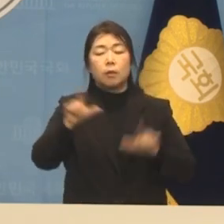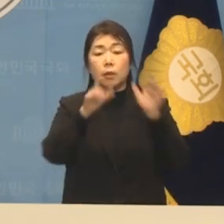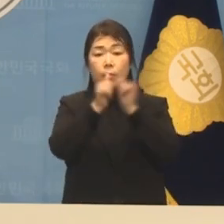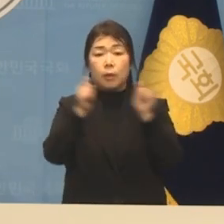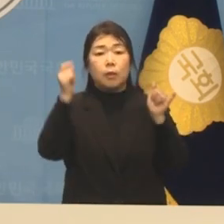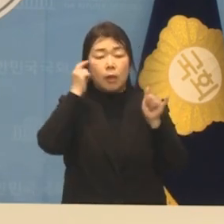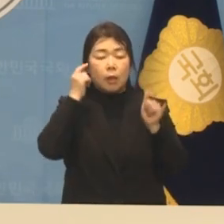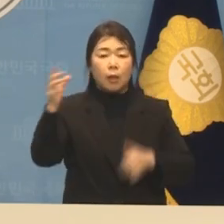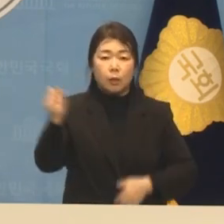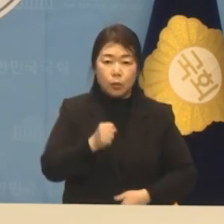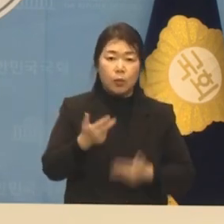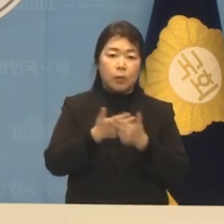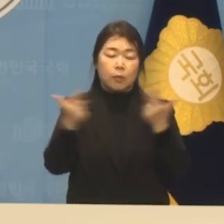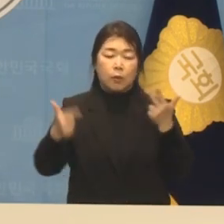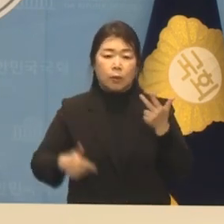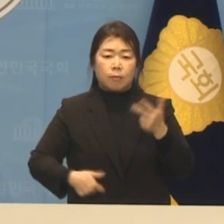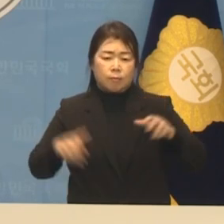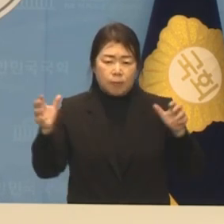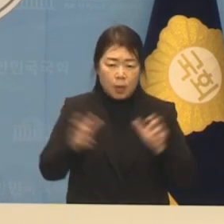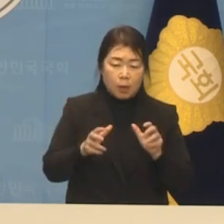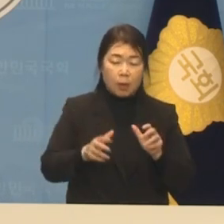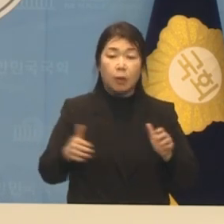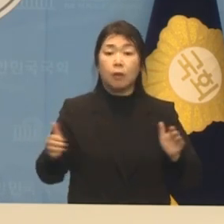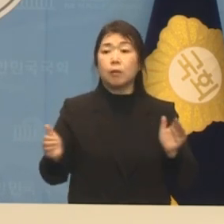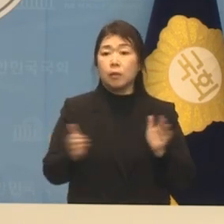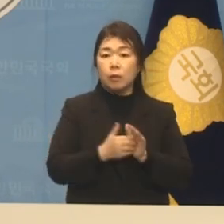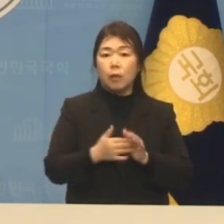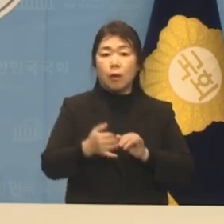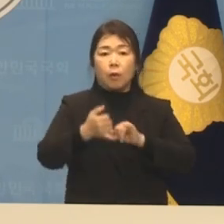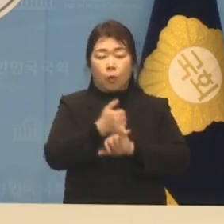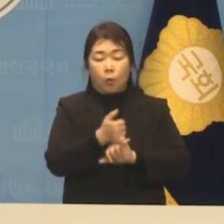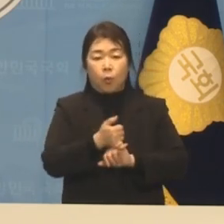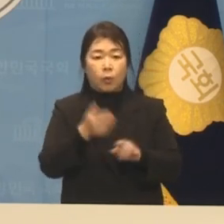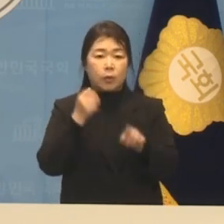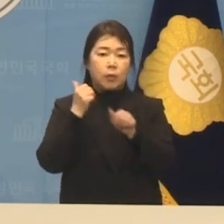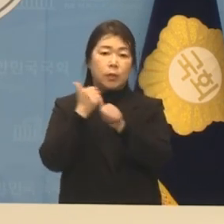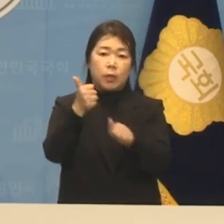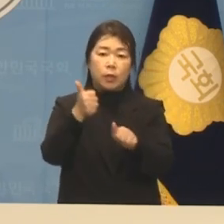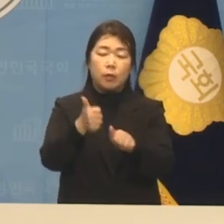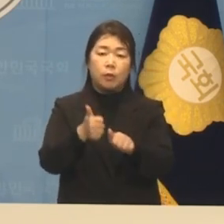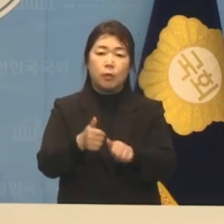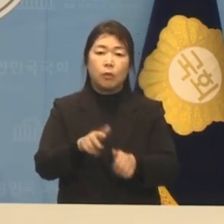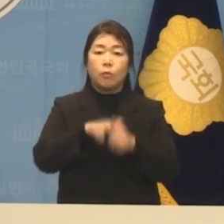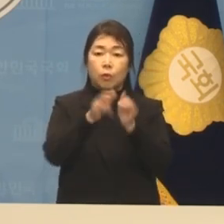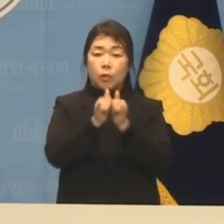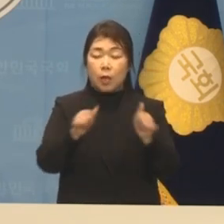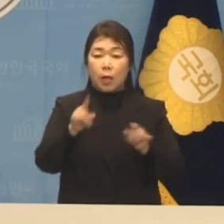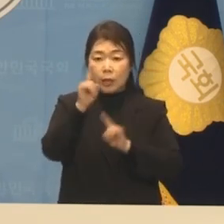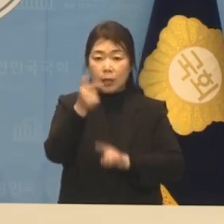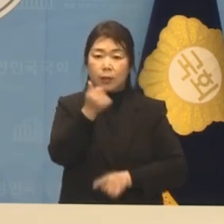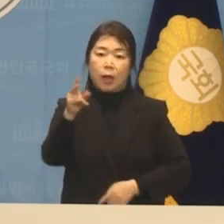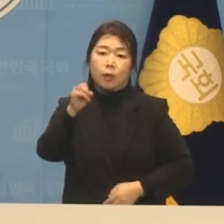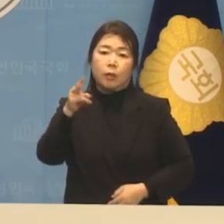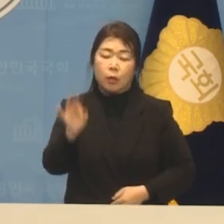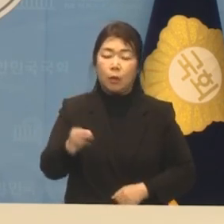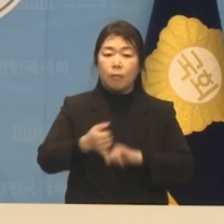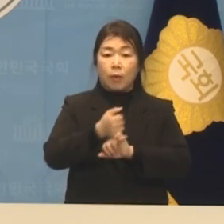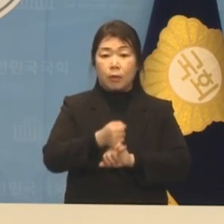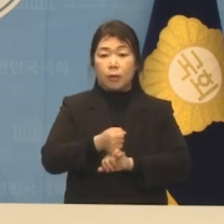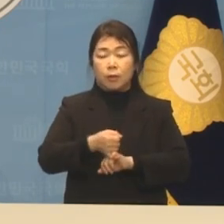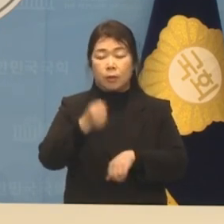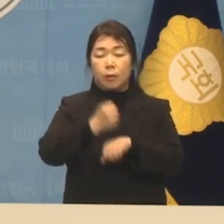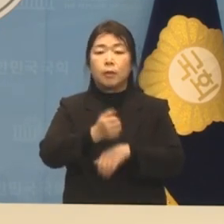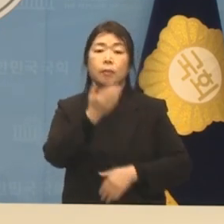이재명의 대동세상까지 꼭 이길 후보 양천갑 이나영은 반드시 해낼 것입니다.